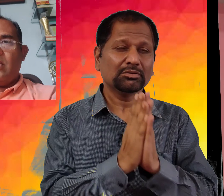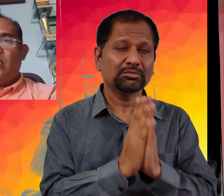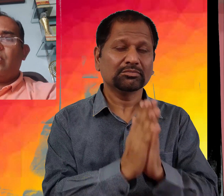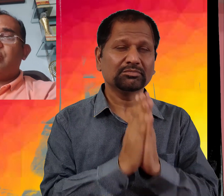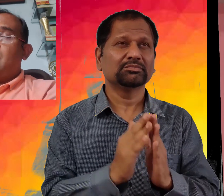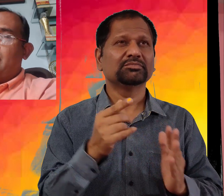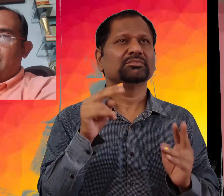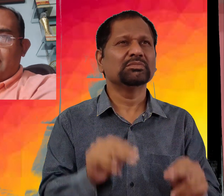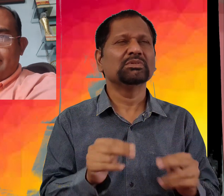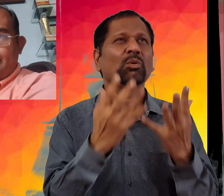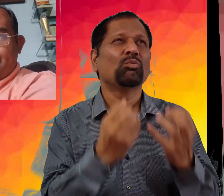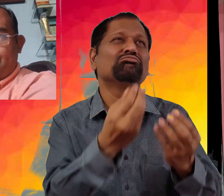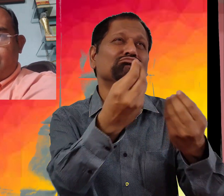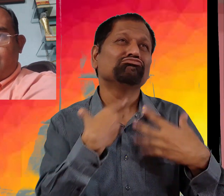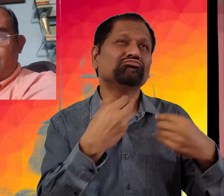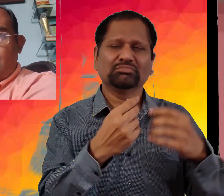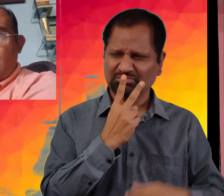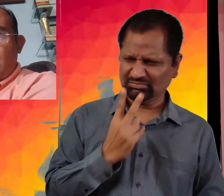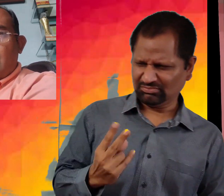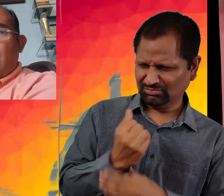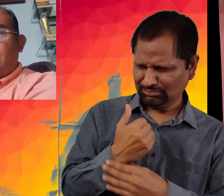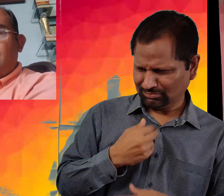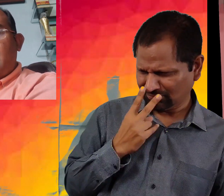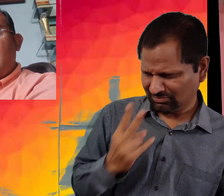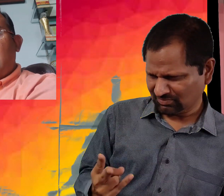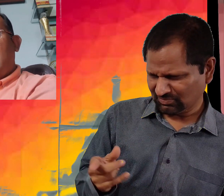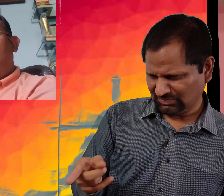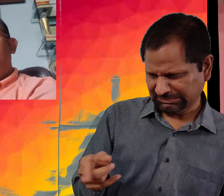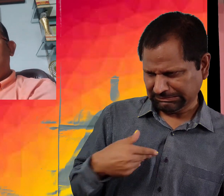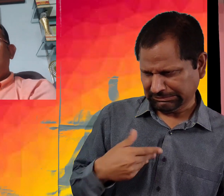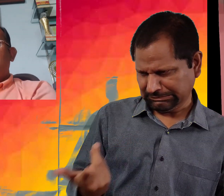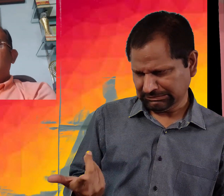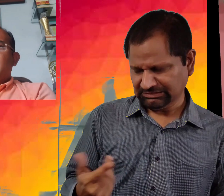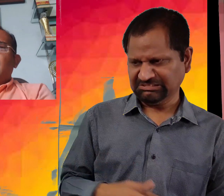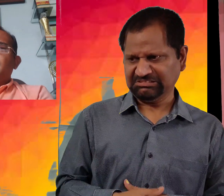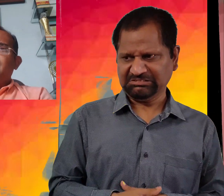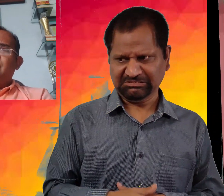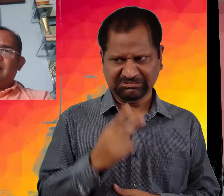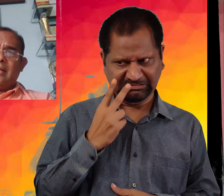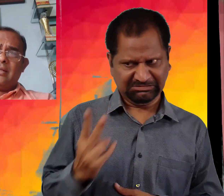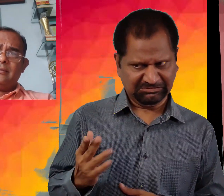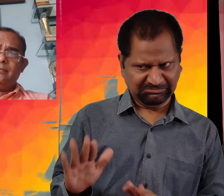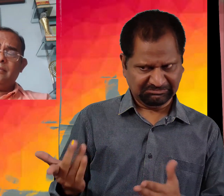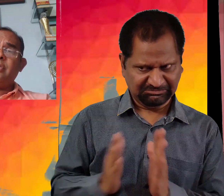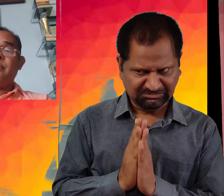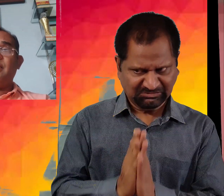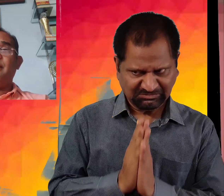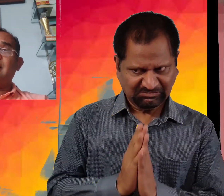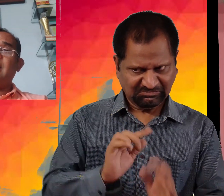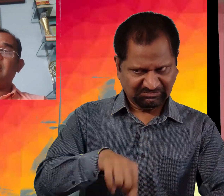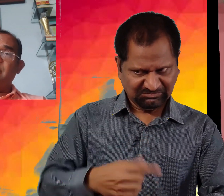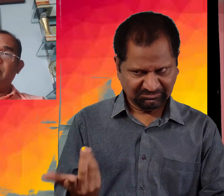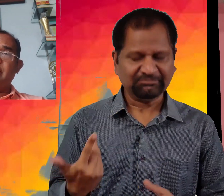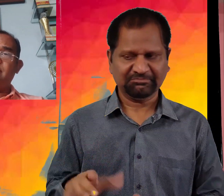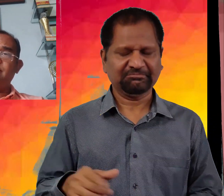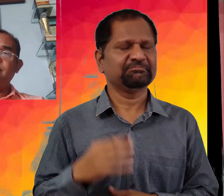اور کچھ مانگ رہی تھی ڈاکٹر اسے کافی ڈیر تک اوزر کرتا رہا جب اس